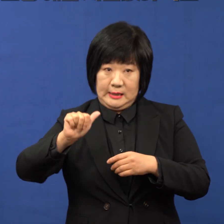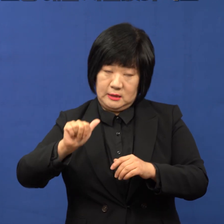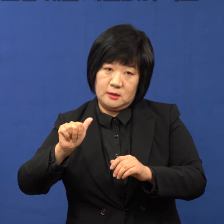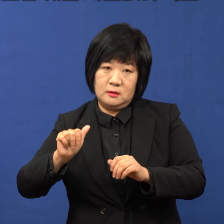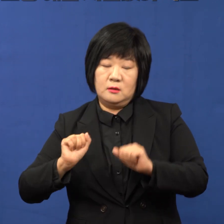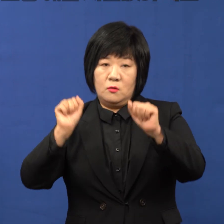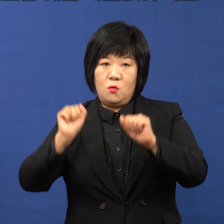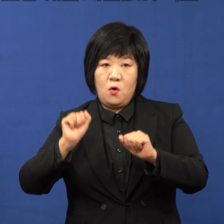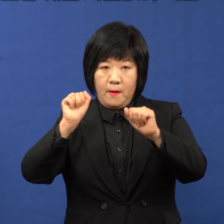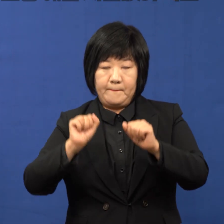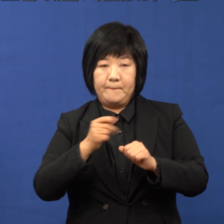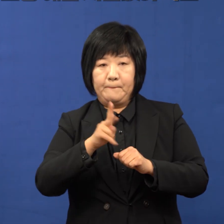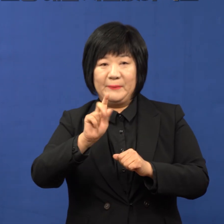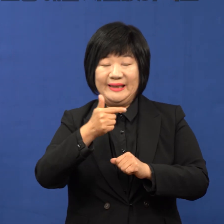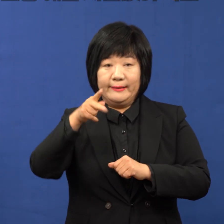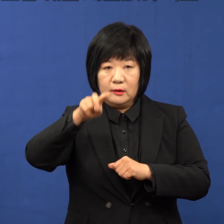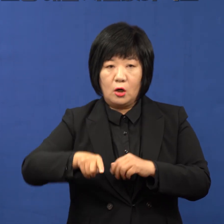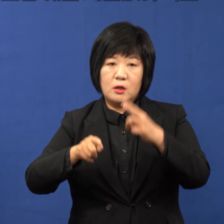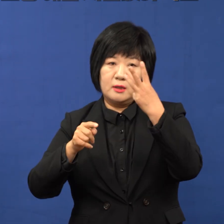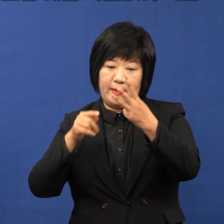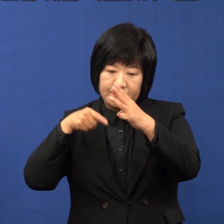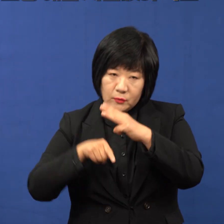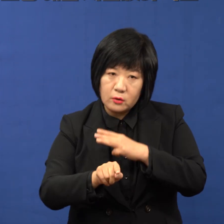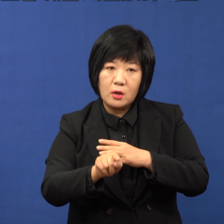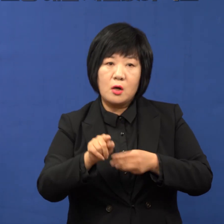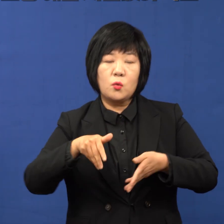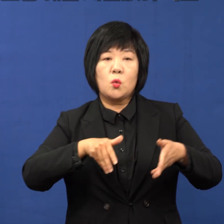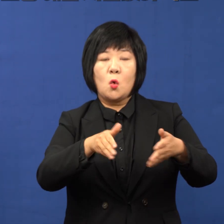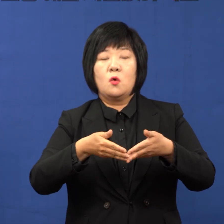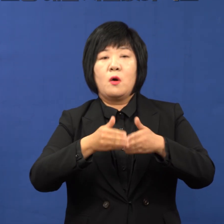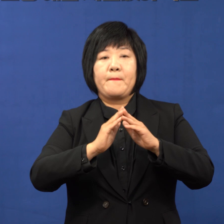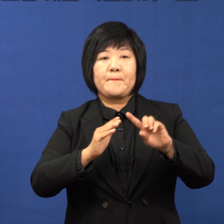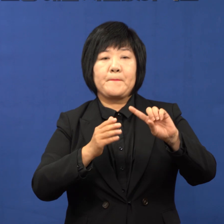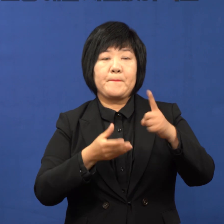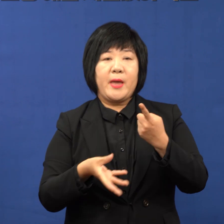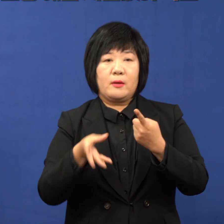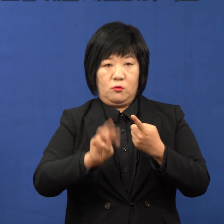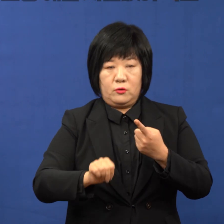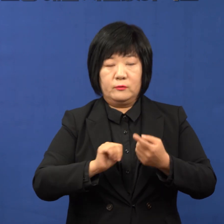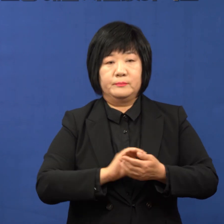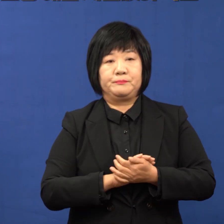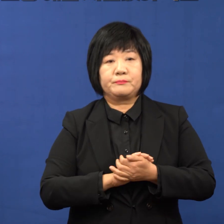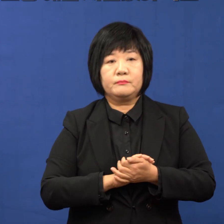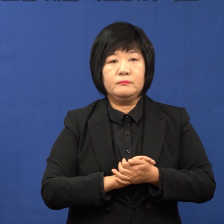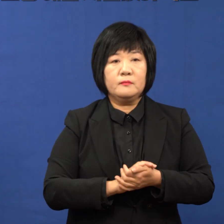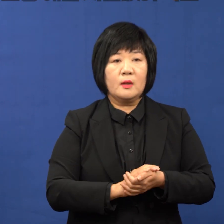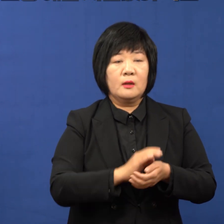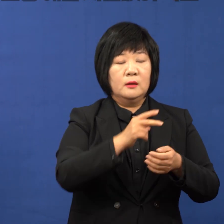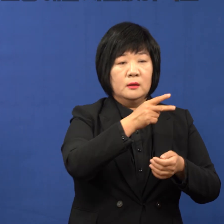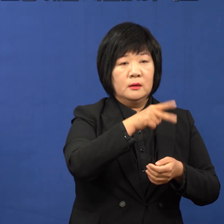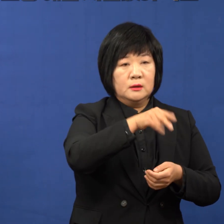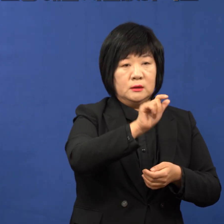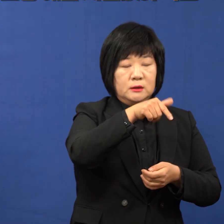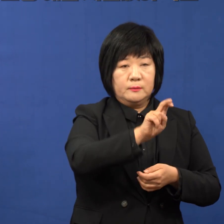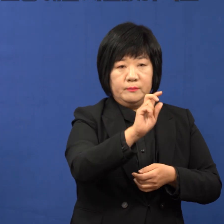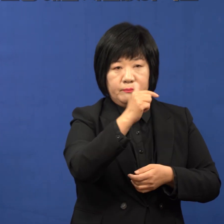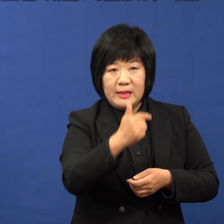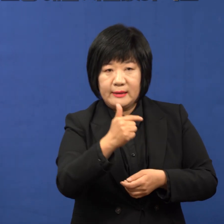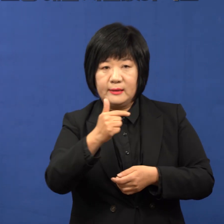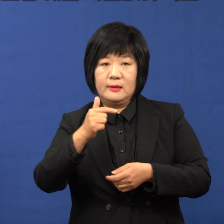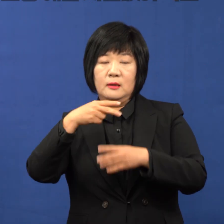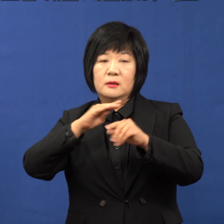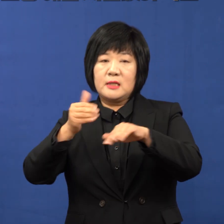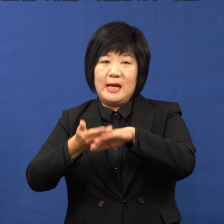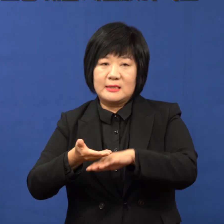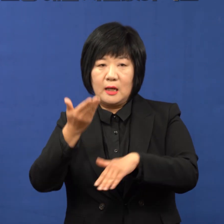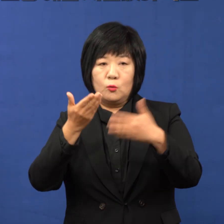소위 만덕삼터널입니다. 도로건설에 100억 6천만 원 식만사상간 대저대교도로건설에